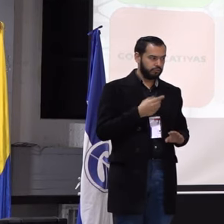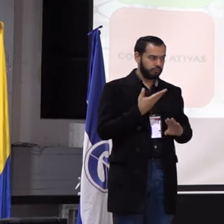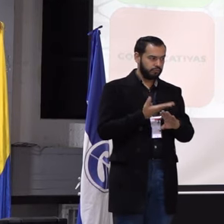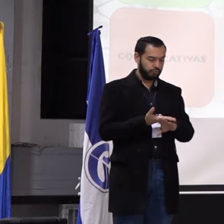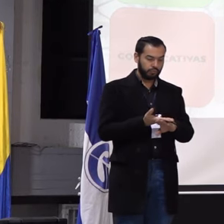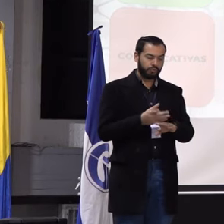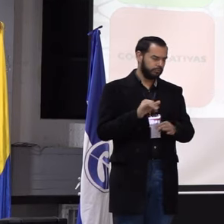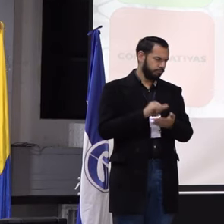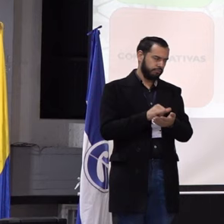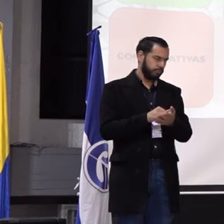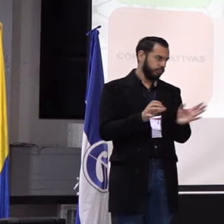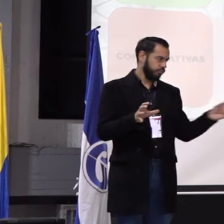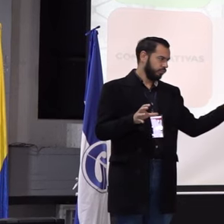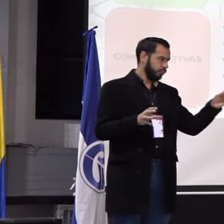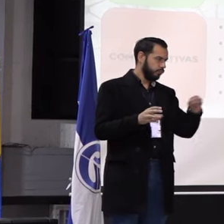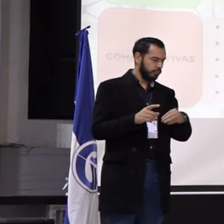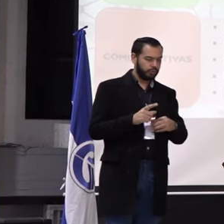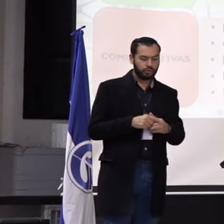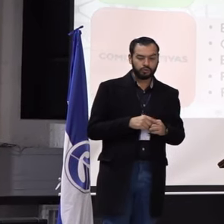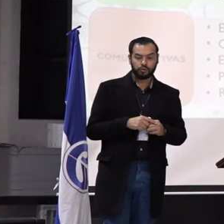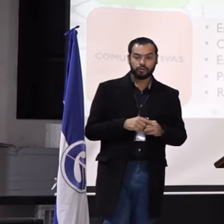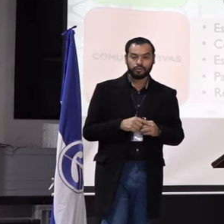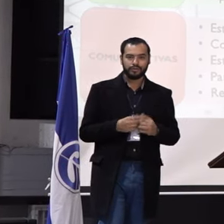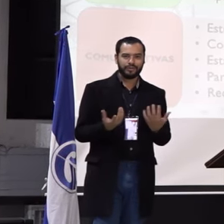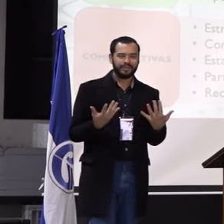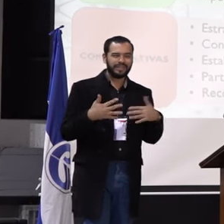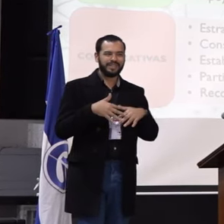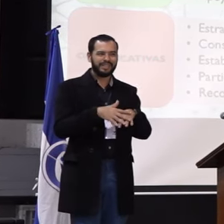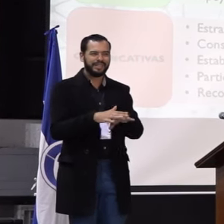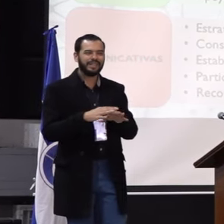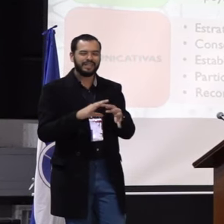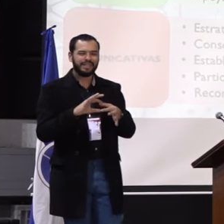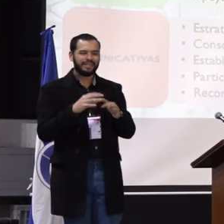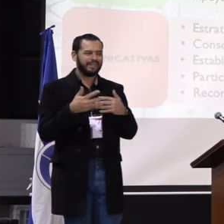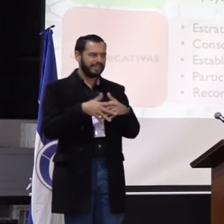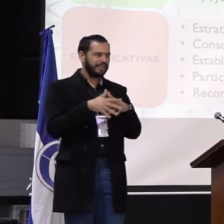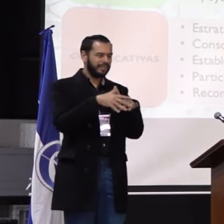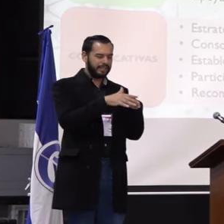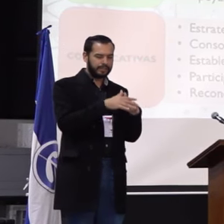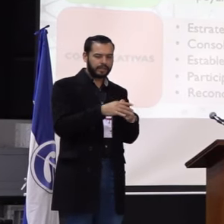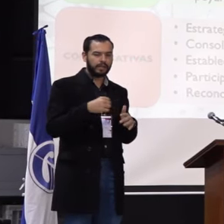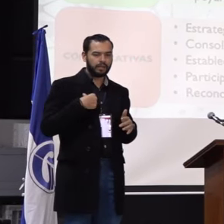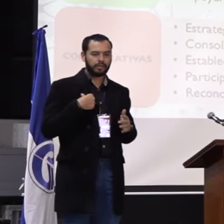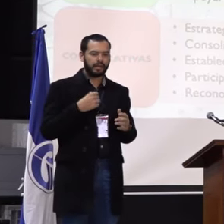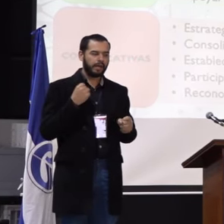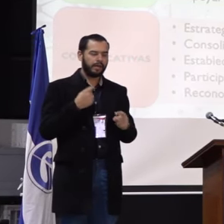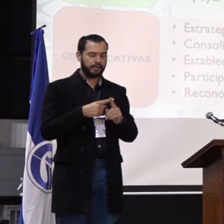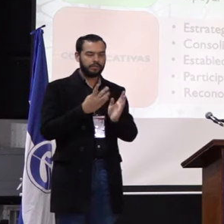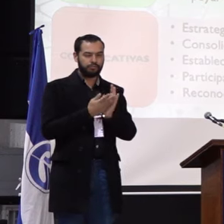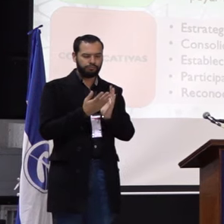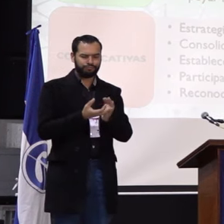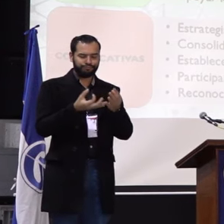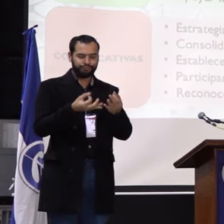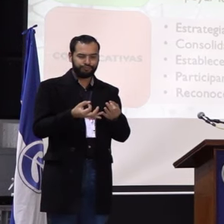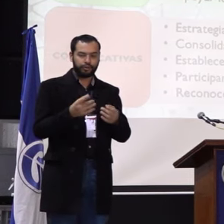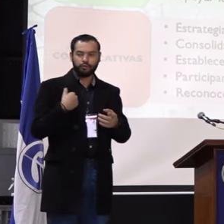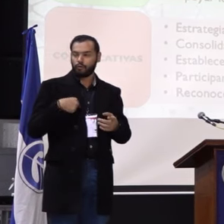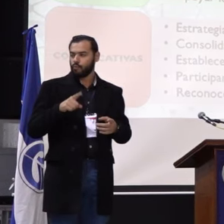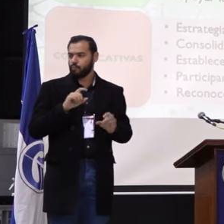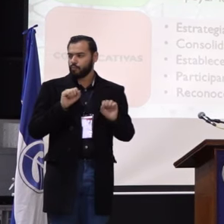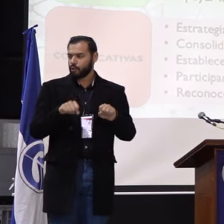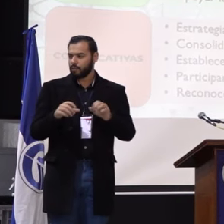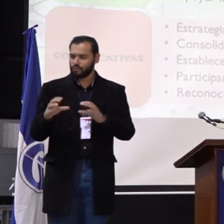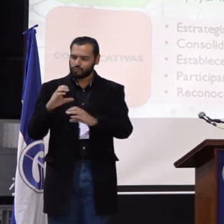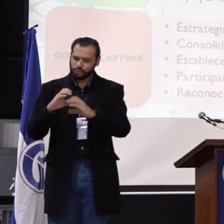que todos, que las redes de… que existan redes de egresados efectivas donde nos podamos comunicar,